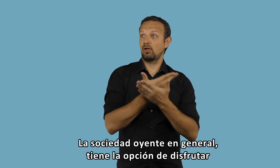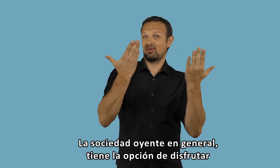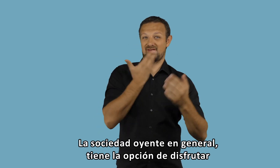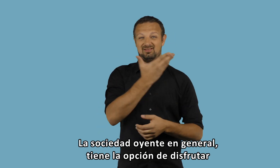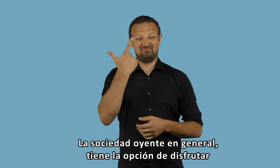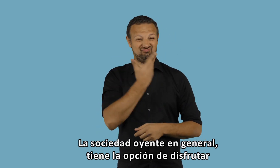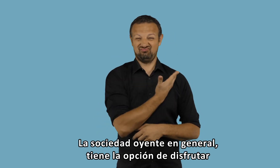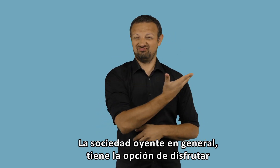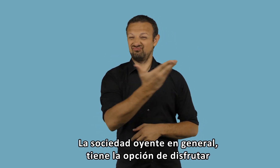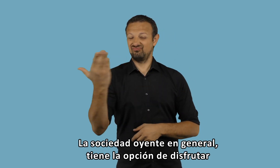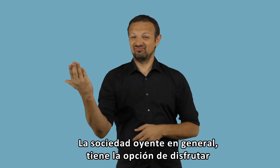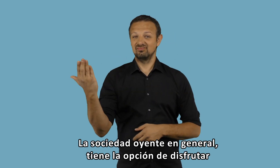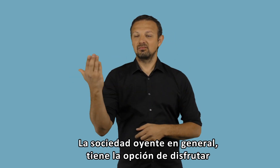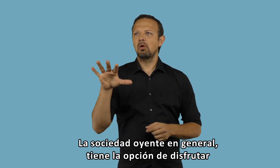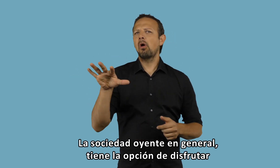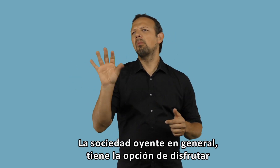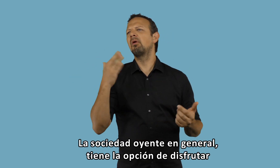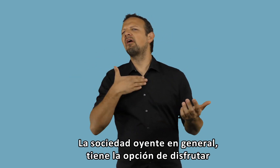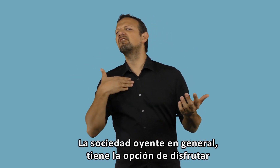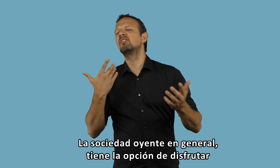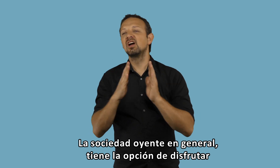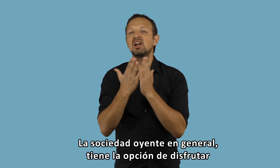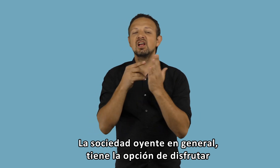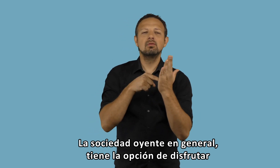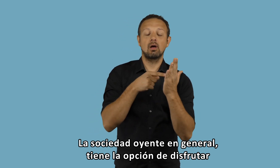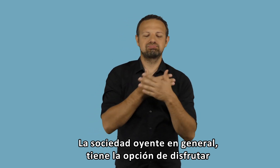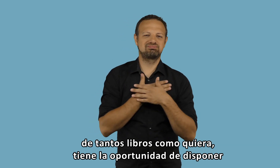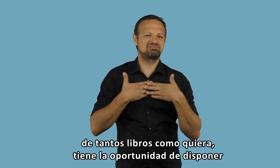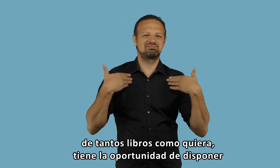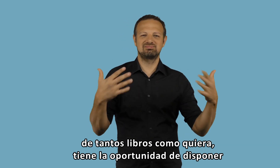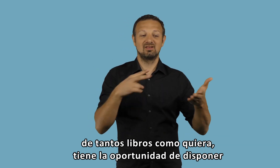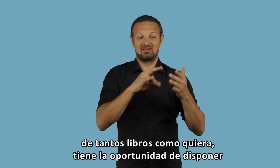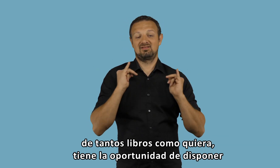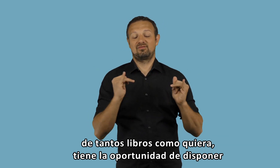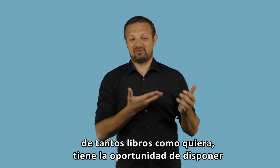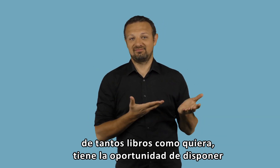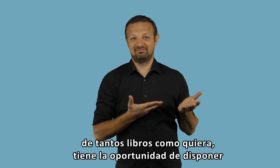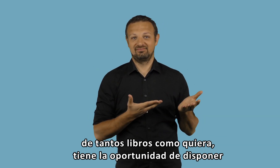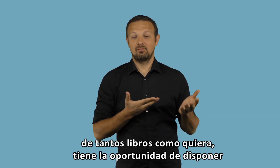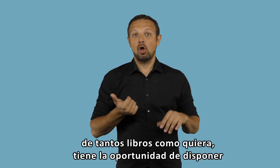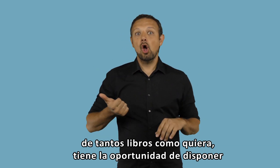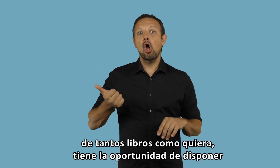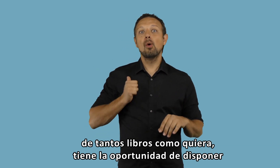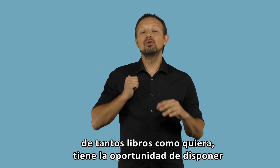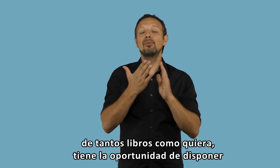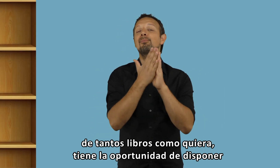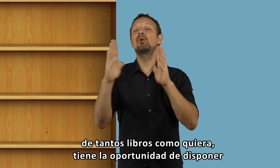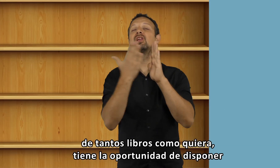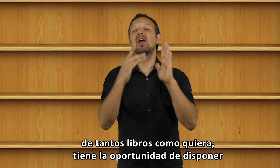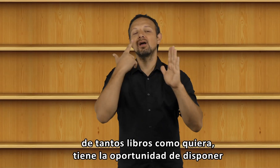general tiene la opción de disfrutar de tantos libros como quiera. Tiene la oportunidad de disponer de una biblioteca como